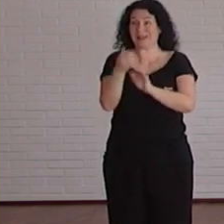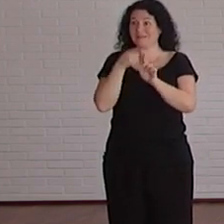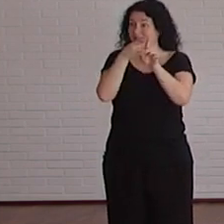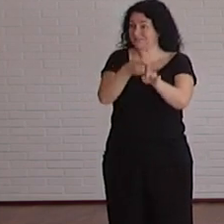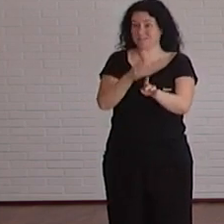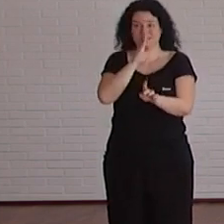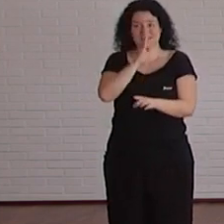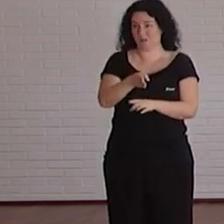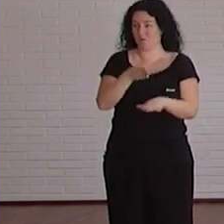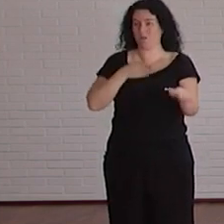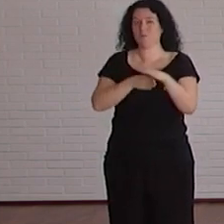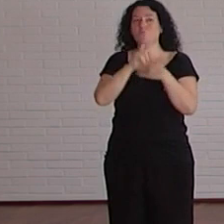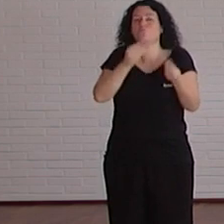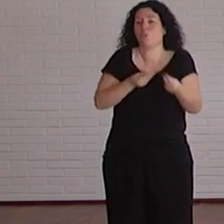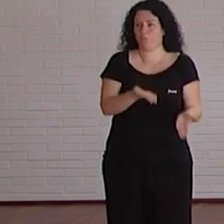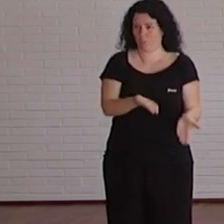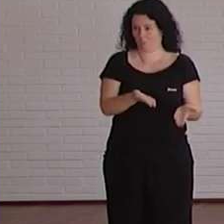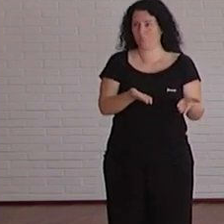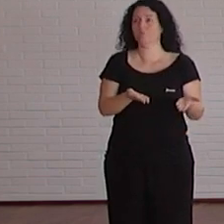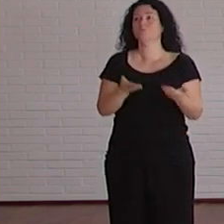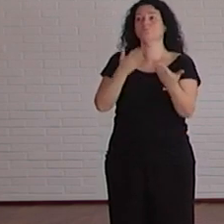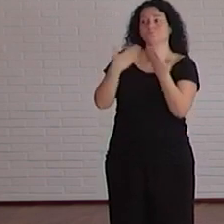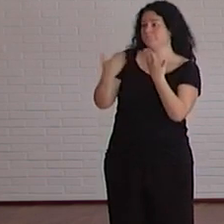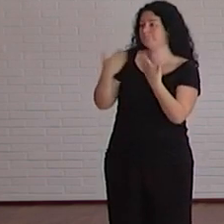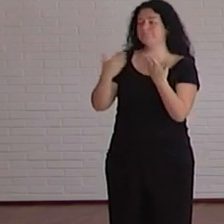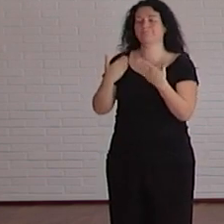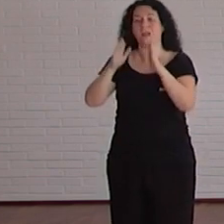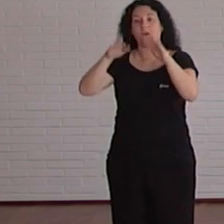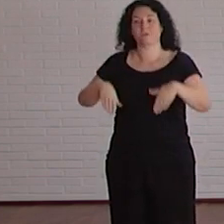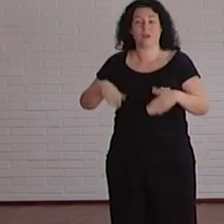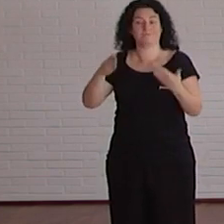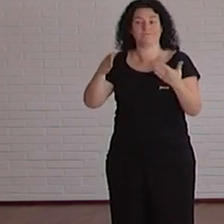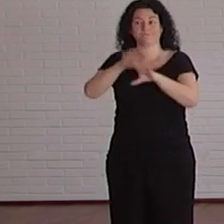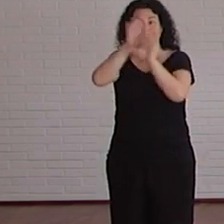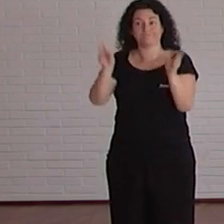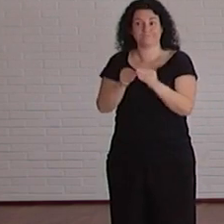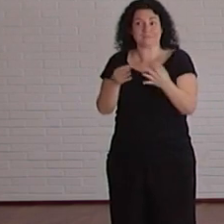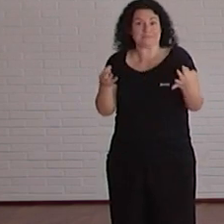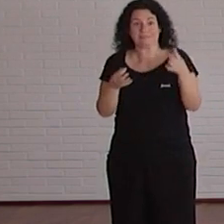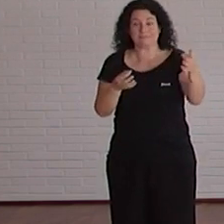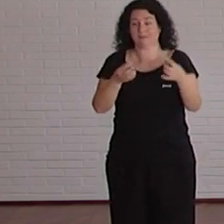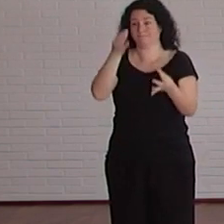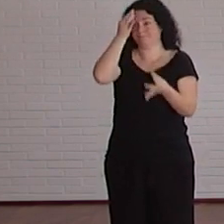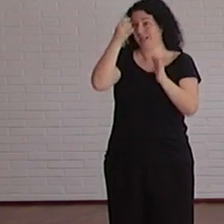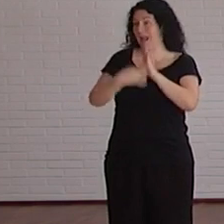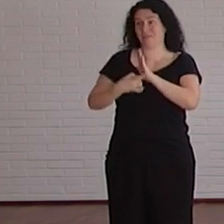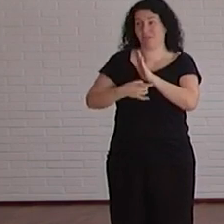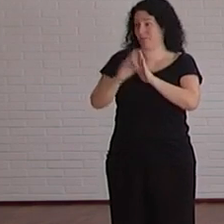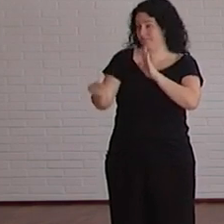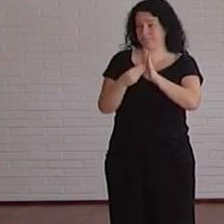y llegamos a la conclusión de que debíamos convertir esto en un criterio de calidad